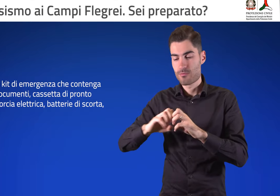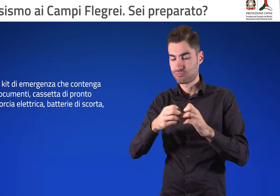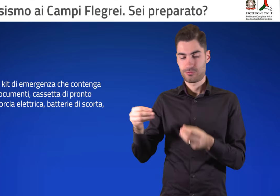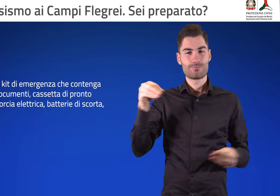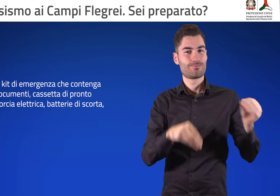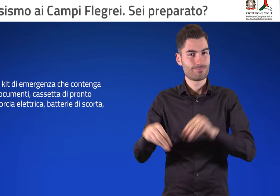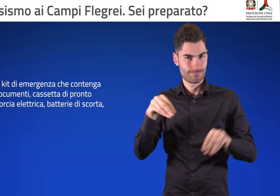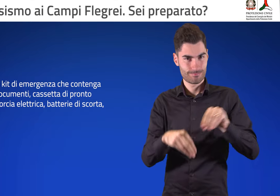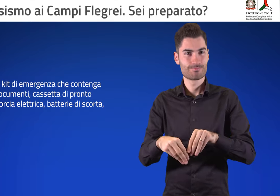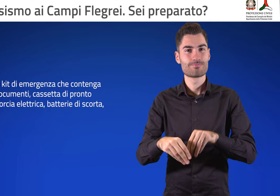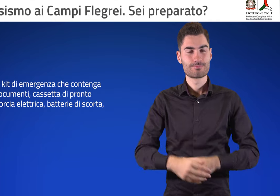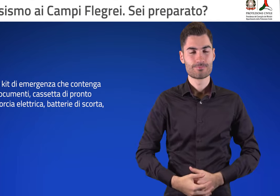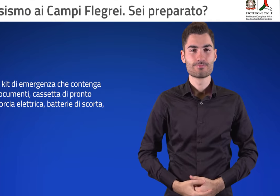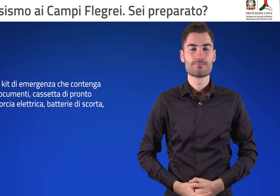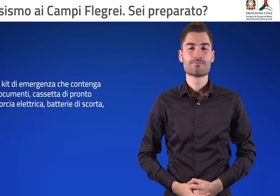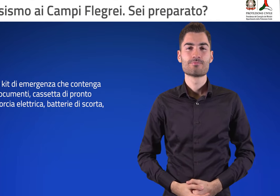batterie di scorta, ecc.